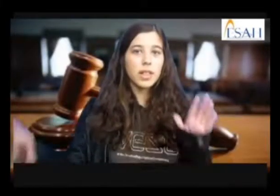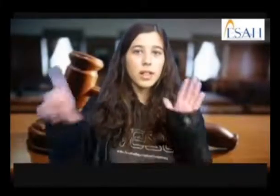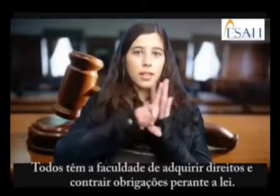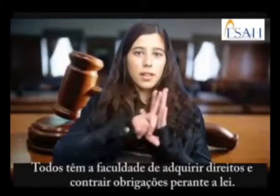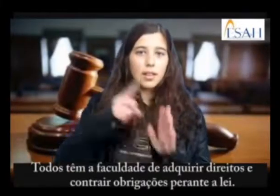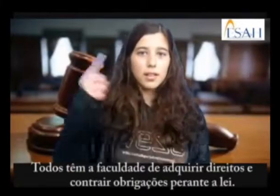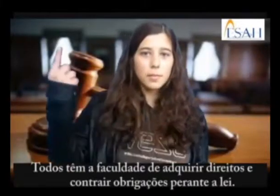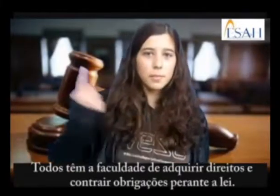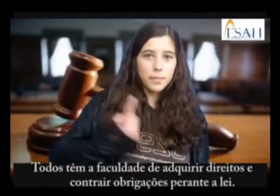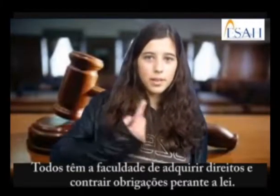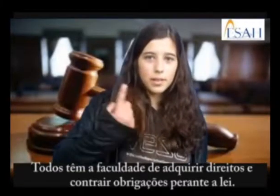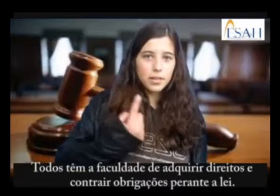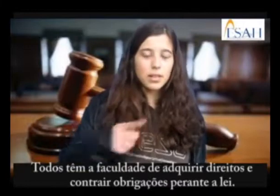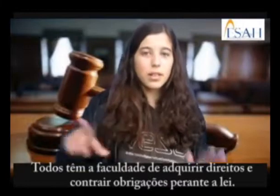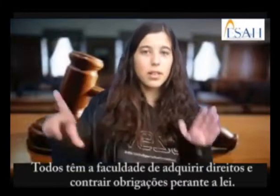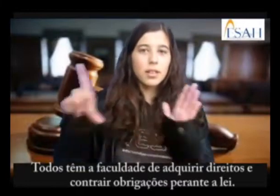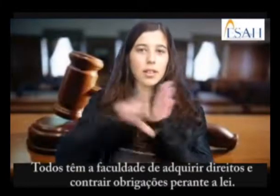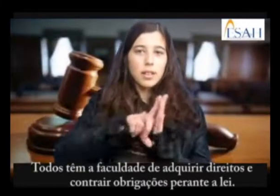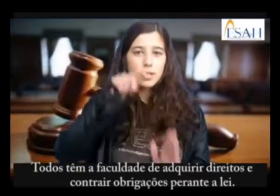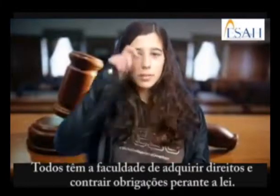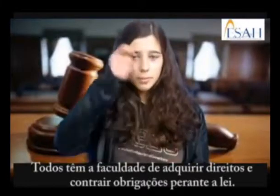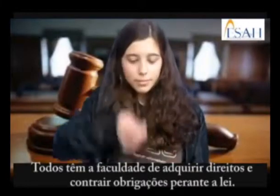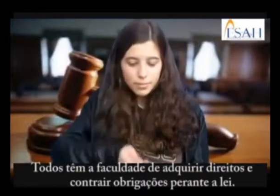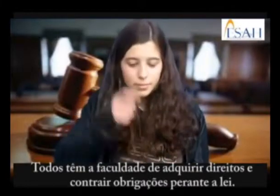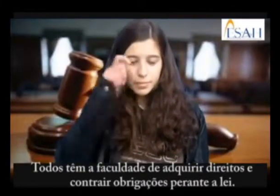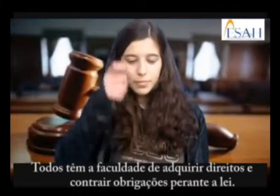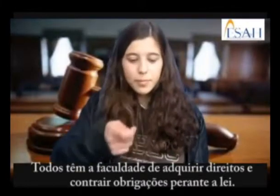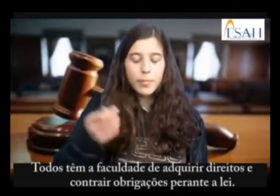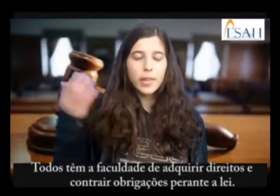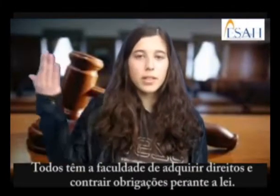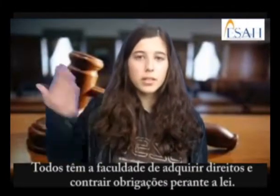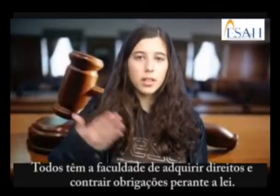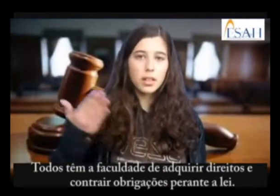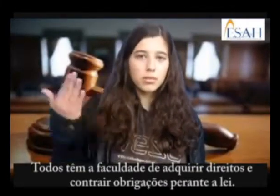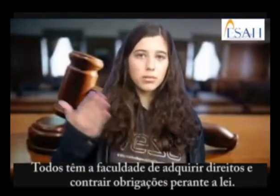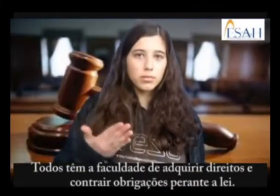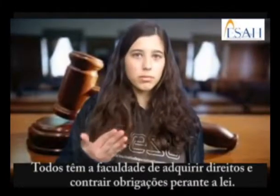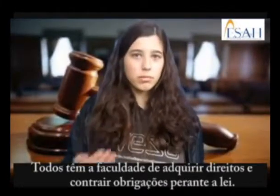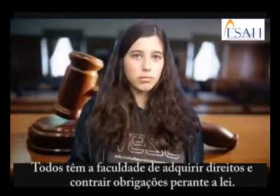Todos têm a faculdade de adquirir direitos e contrair obrigações perante a lei.